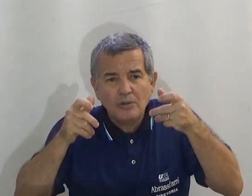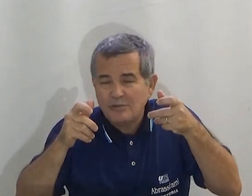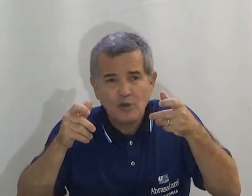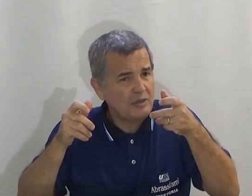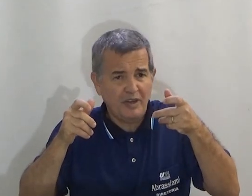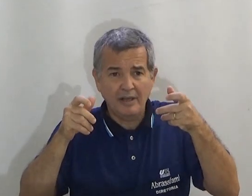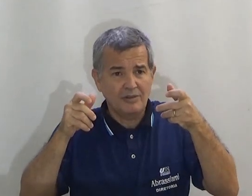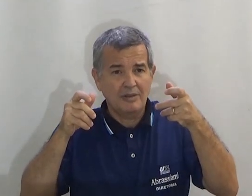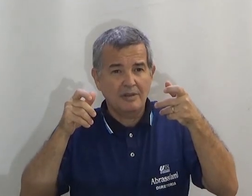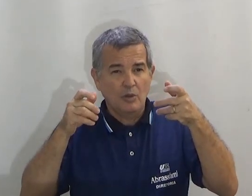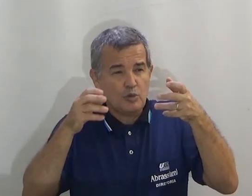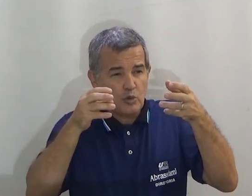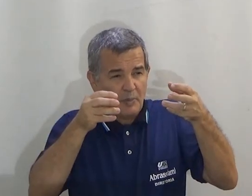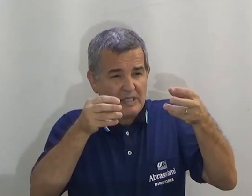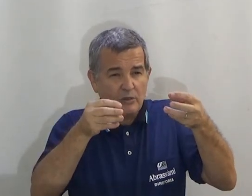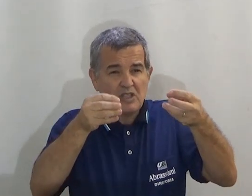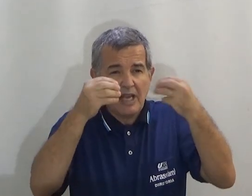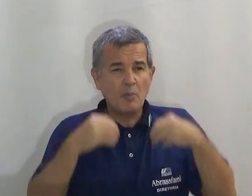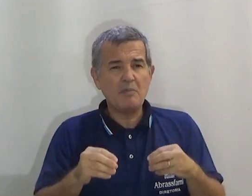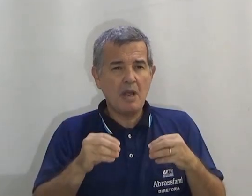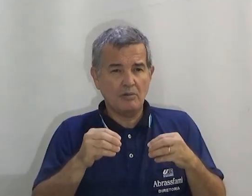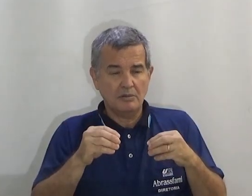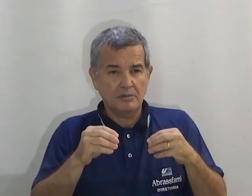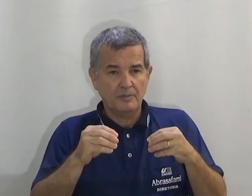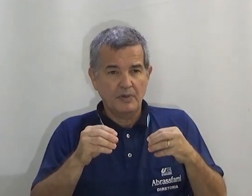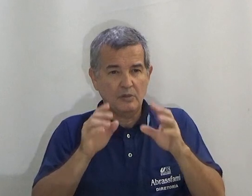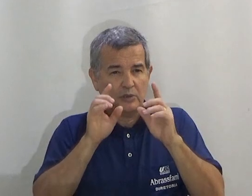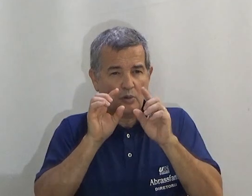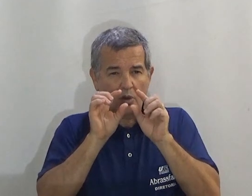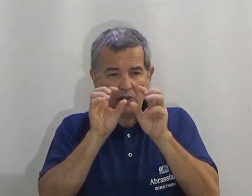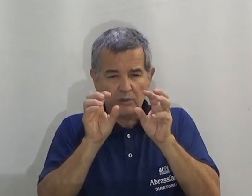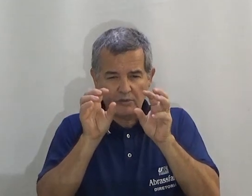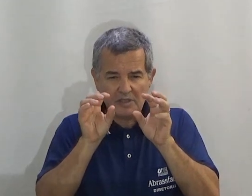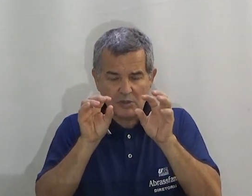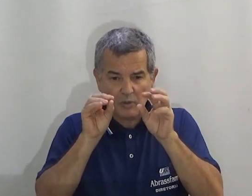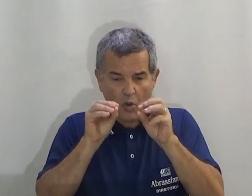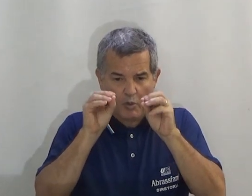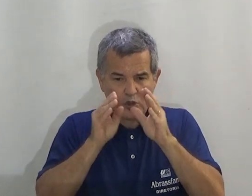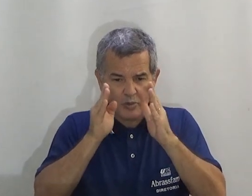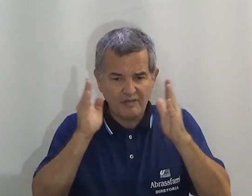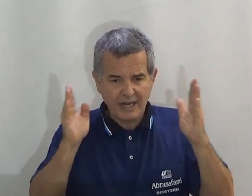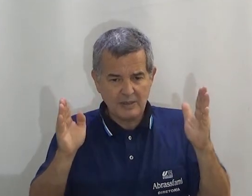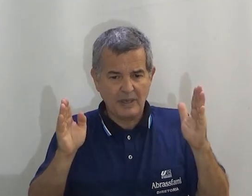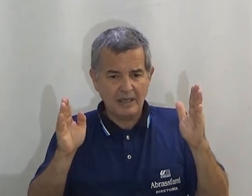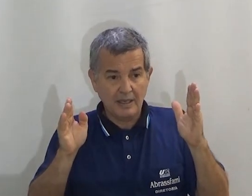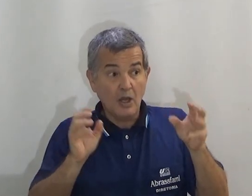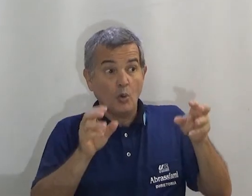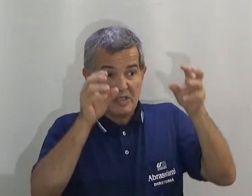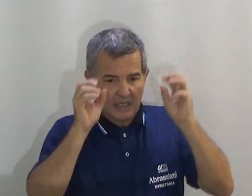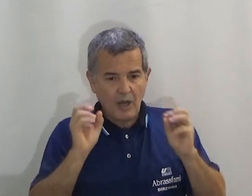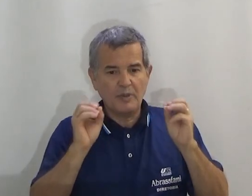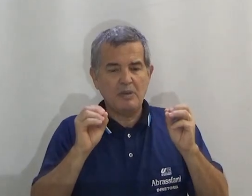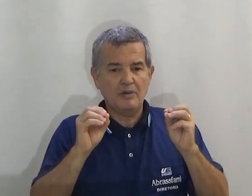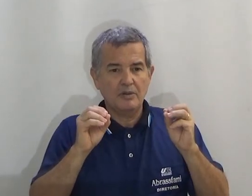Milho ficou diferente. O surdo precisa do sinal primeiro. Então eu já estou colocando com vocês como construir a frase para ele.